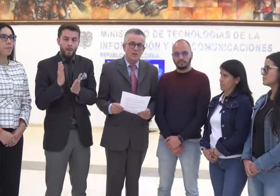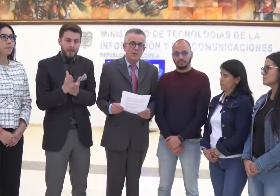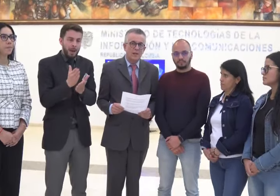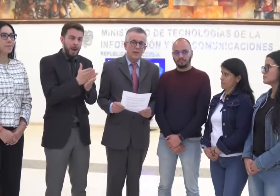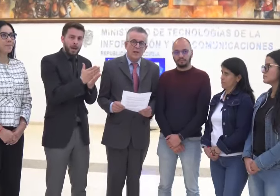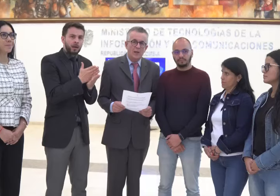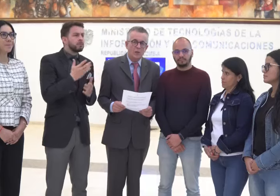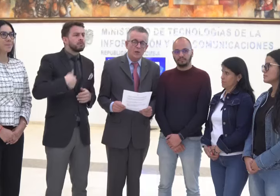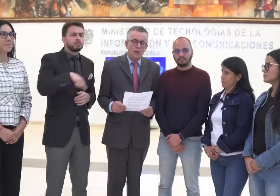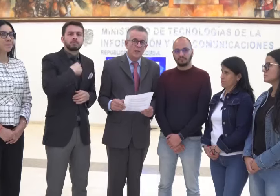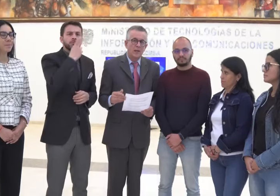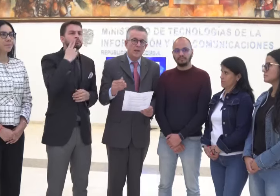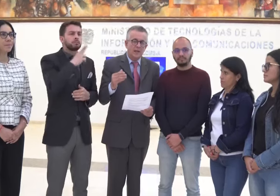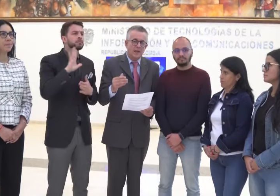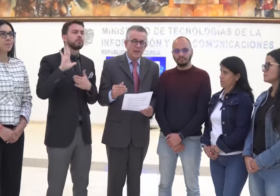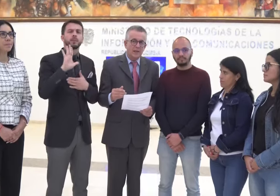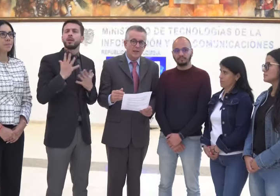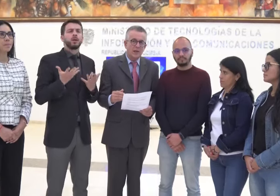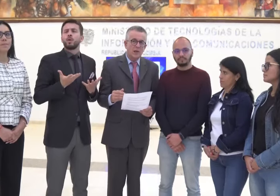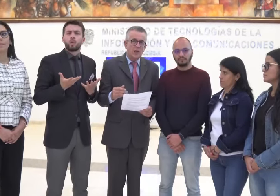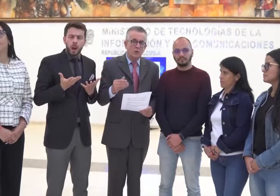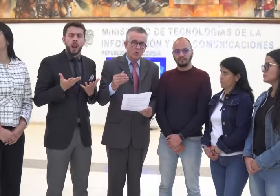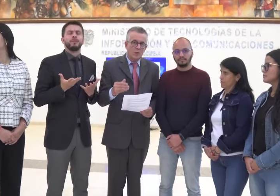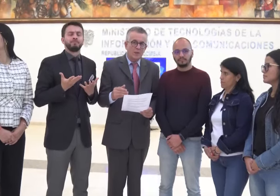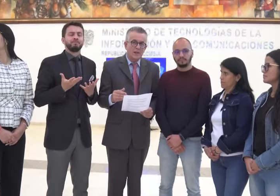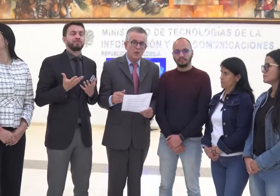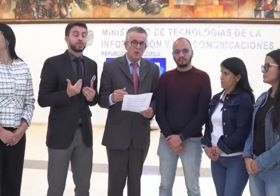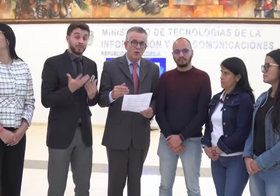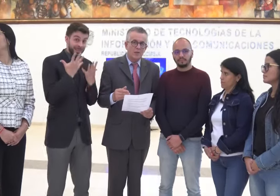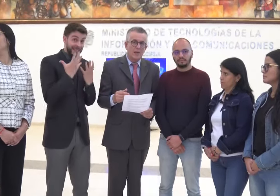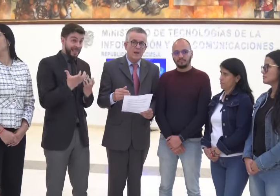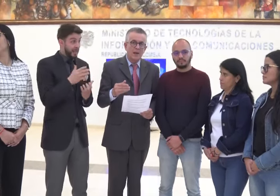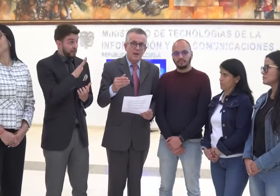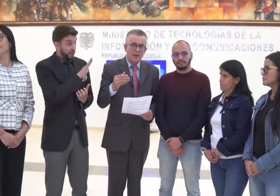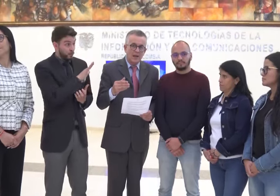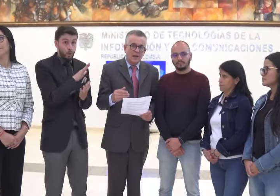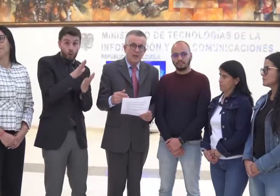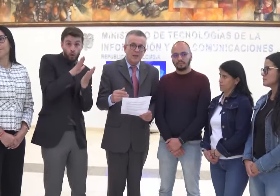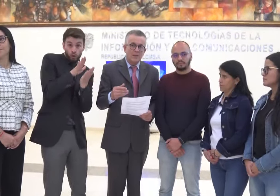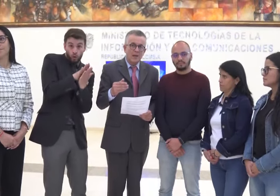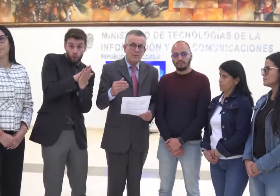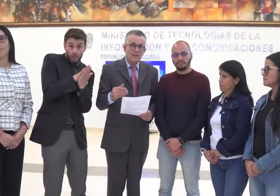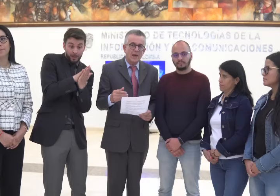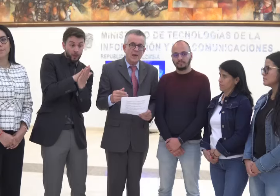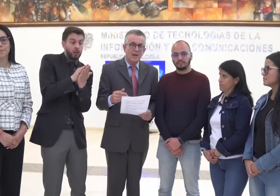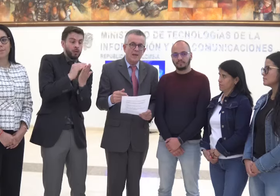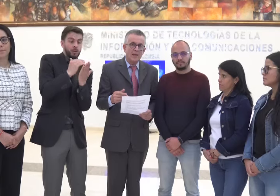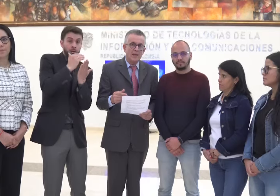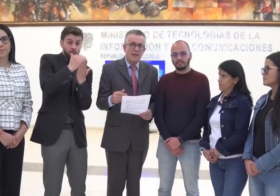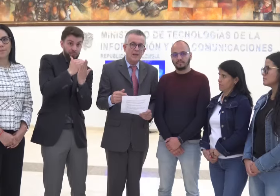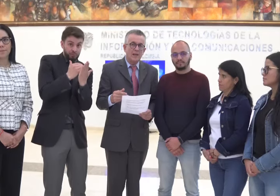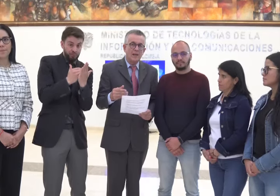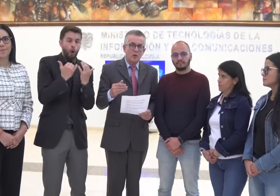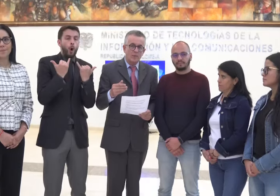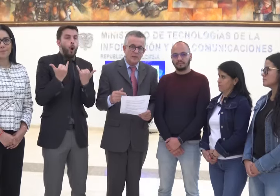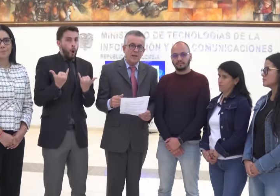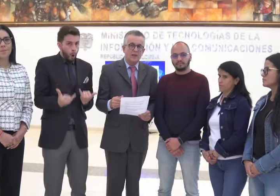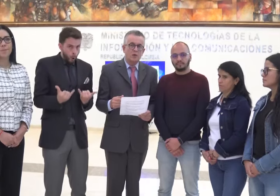es en el día de hoy que dicha documentación será tramitada en el comité de